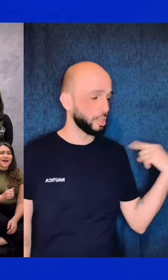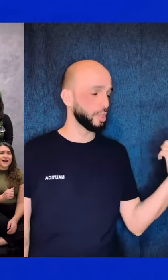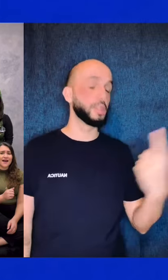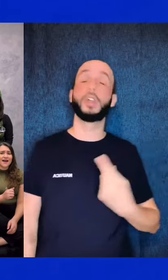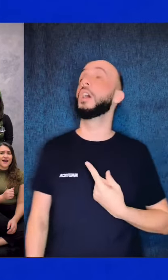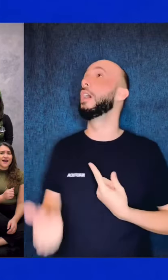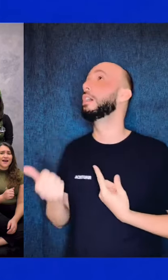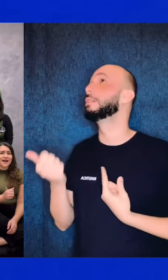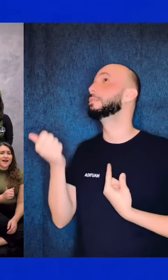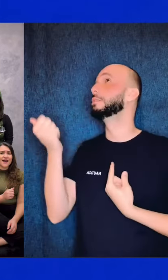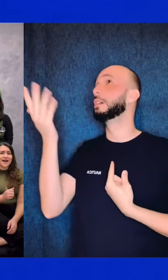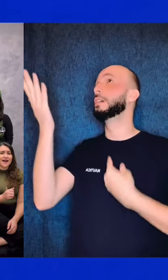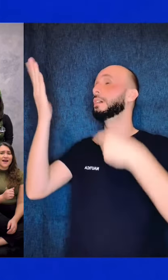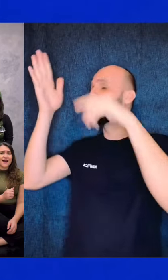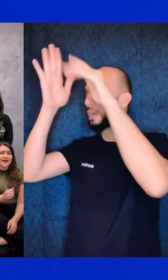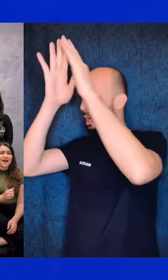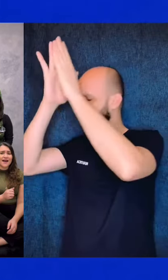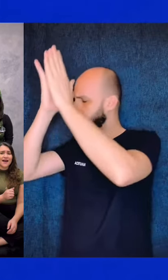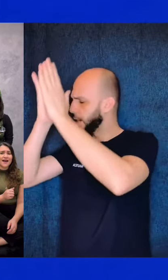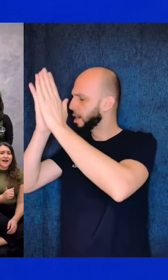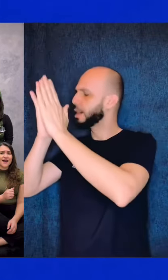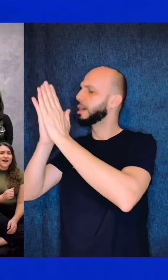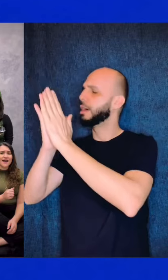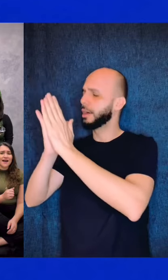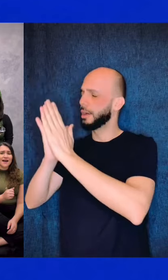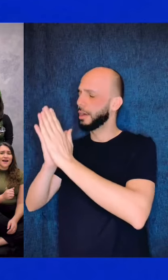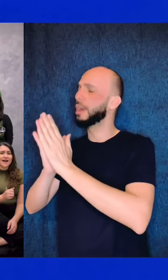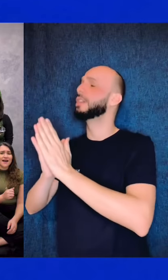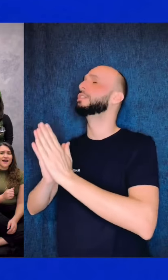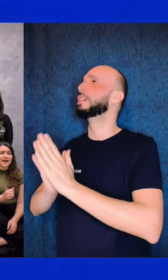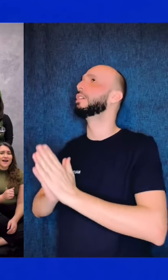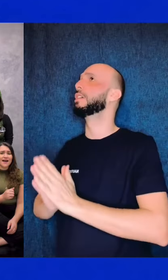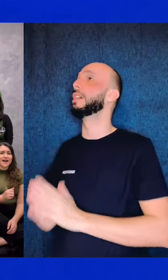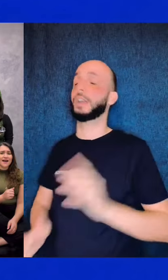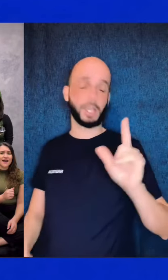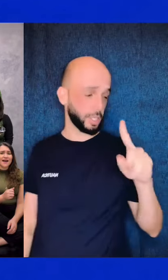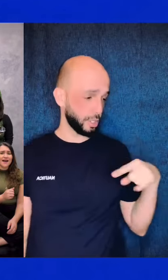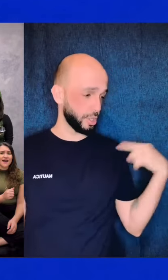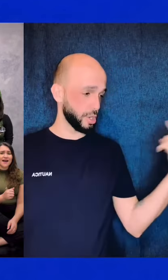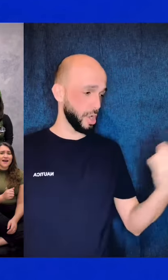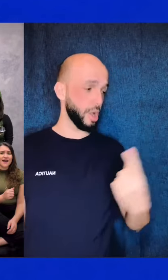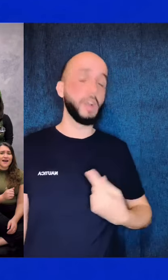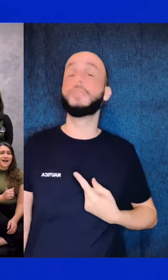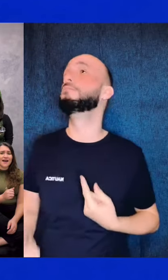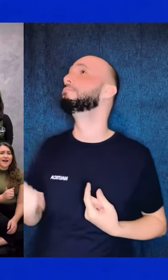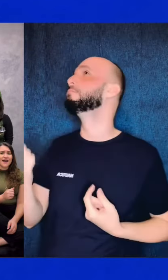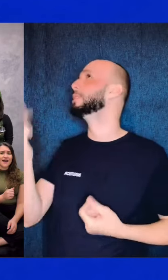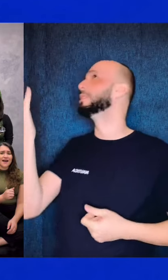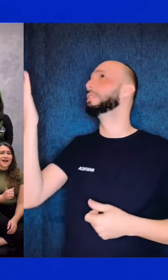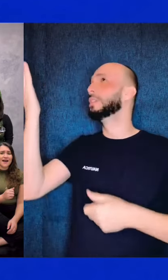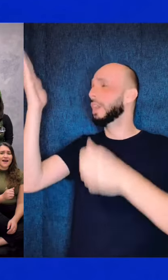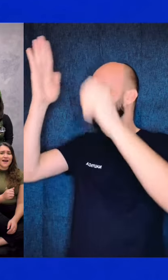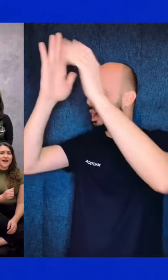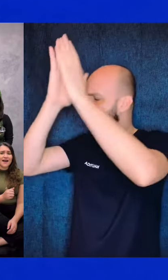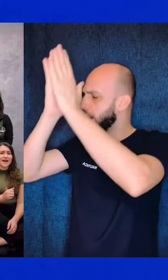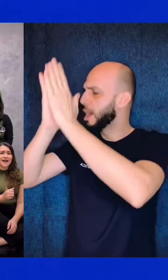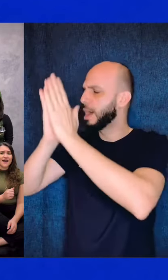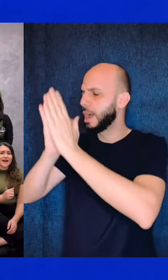adoramos, te adoramos. Em